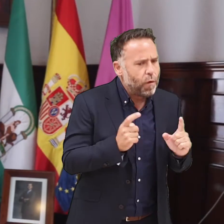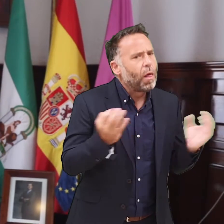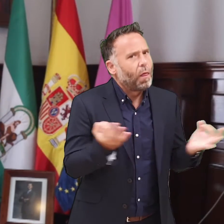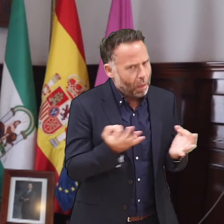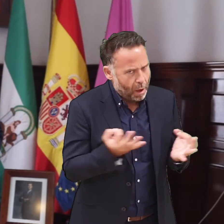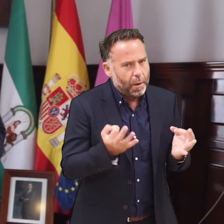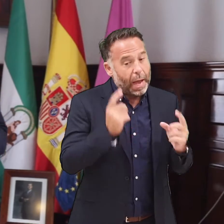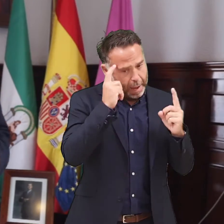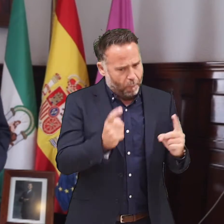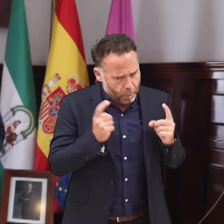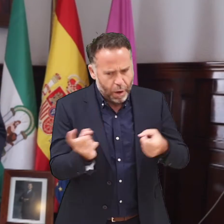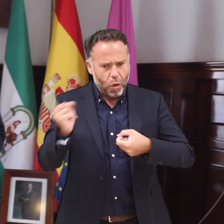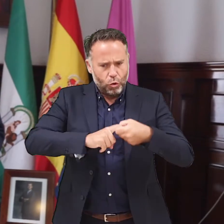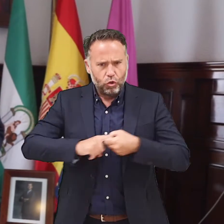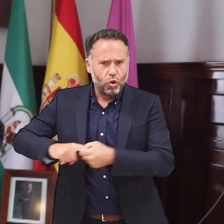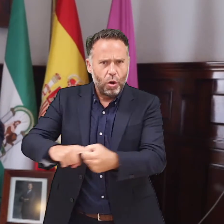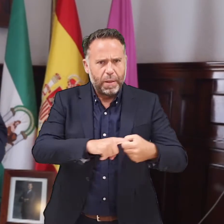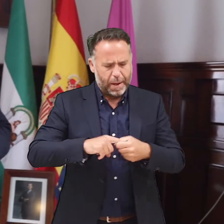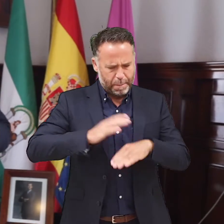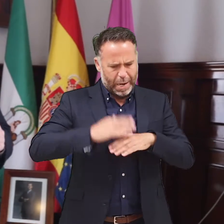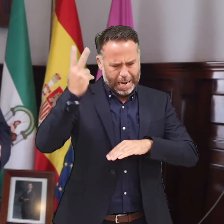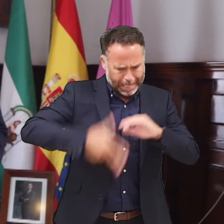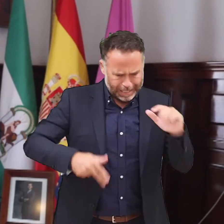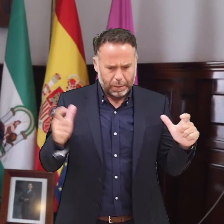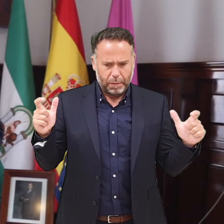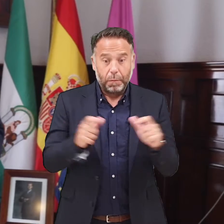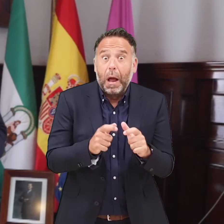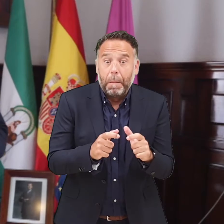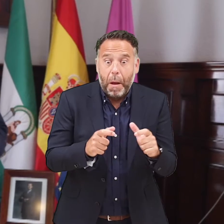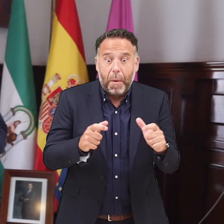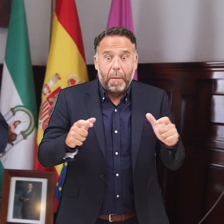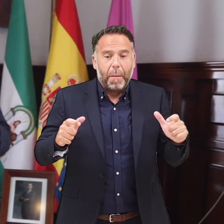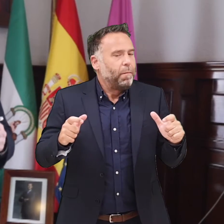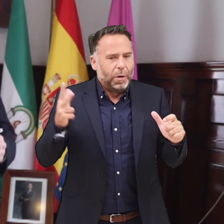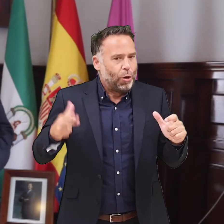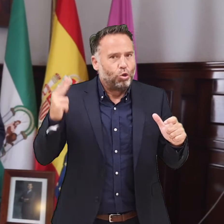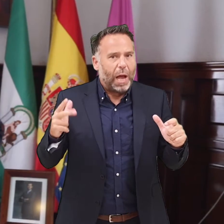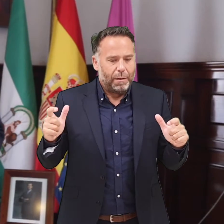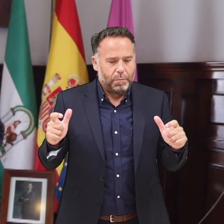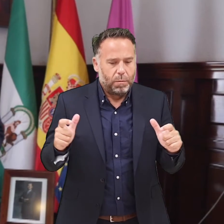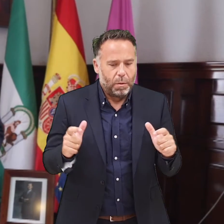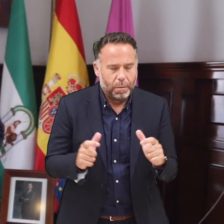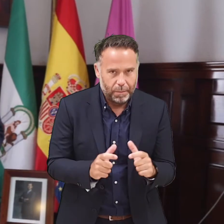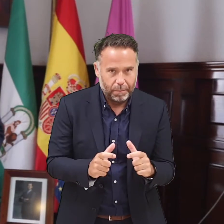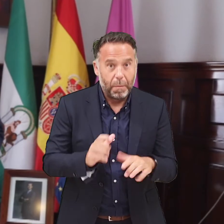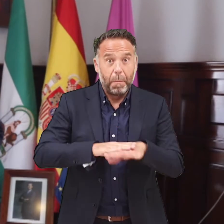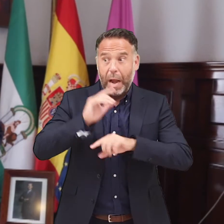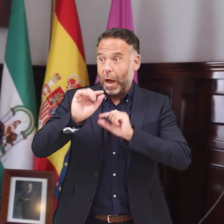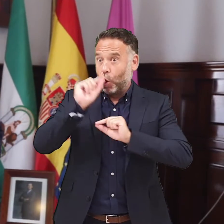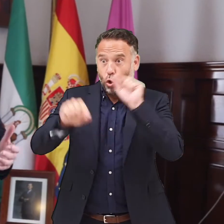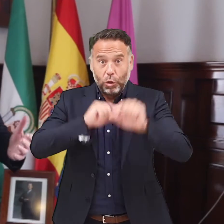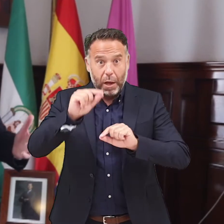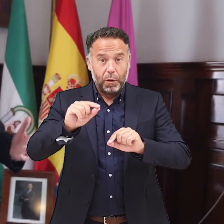un esfuerzo solidario de cortar por nuestra parte toda posibilidad de contagio hacia los demás,